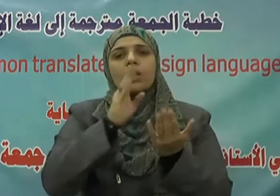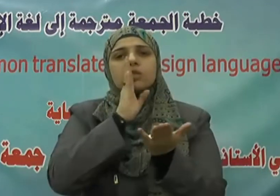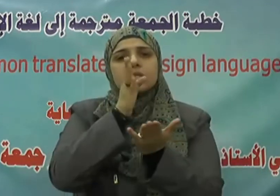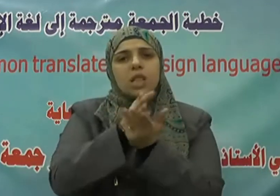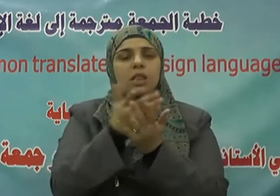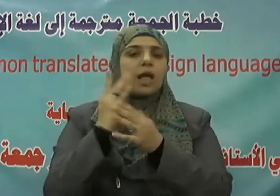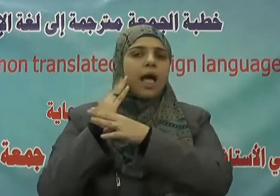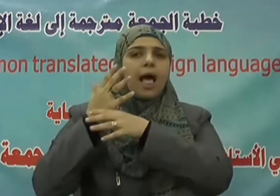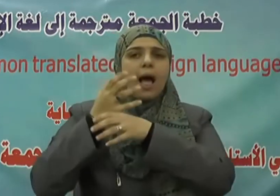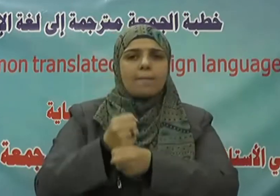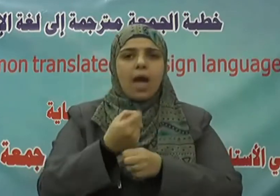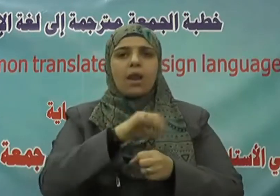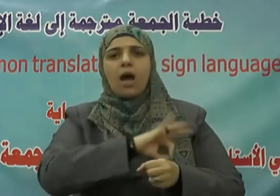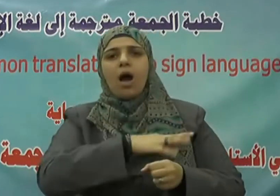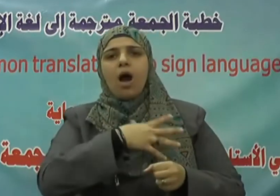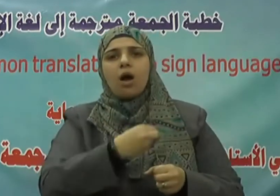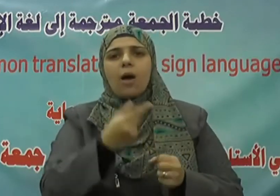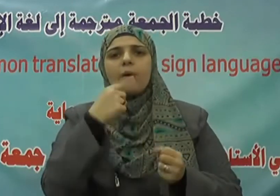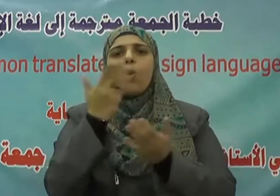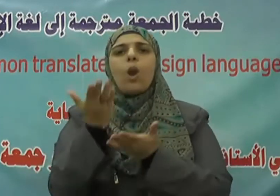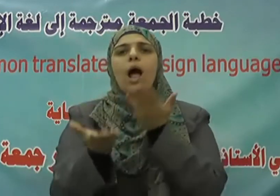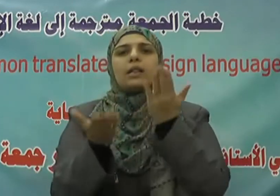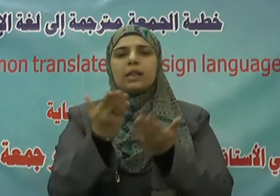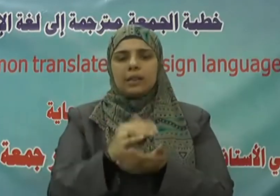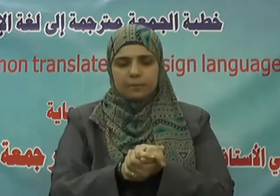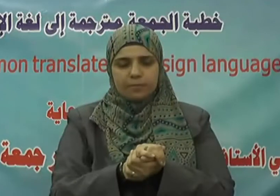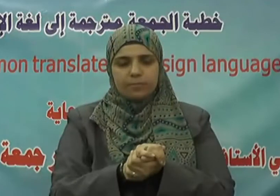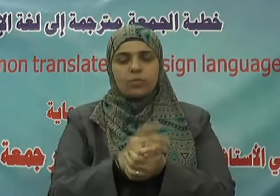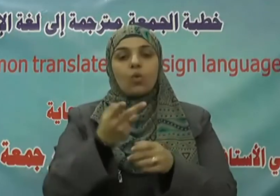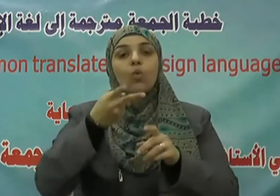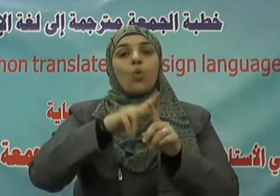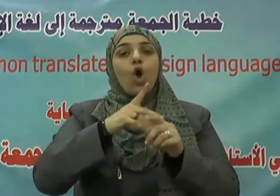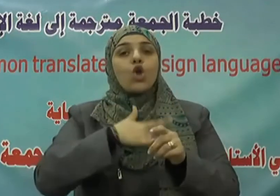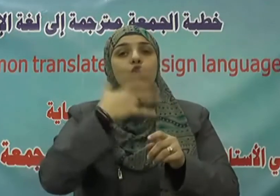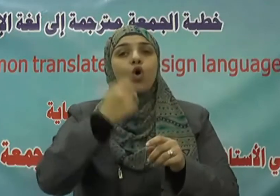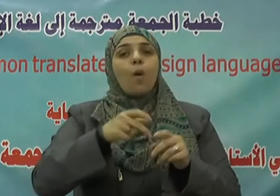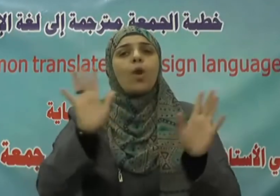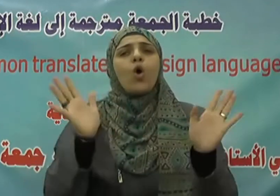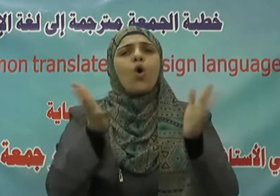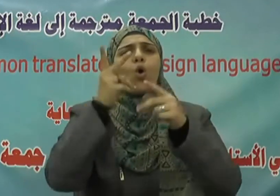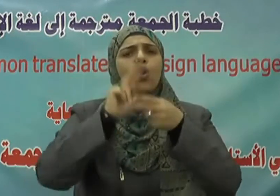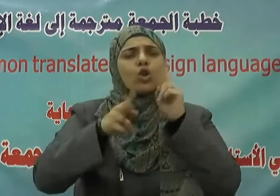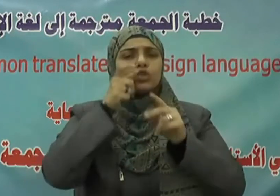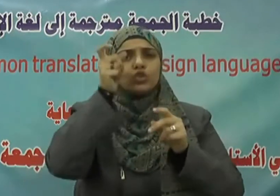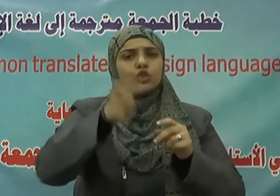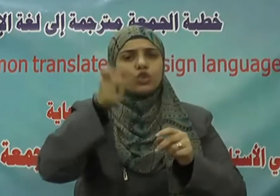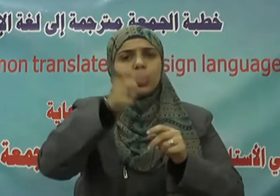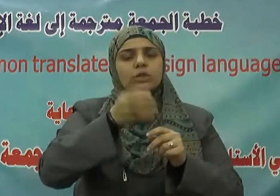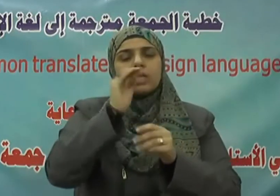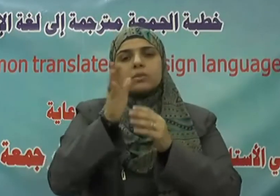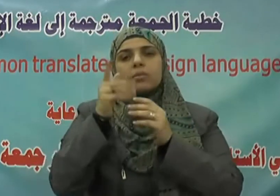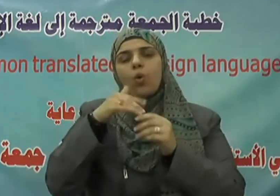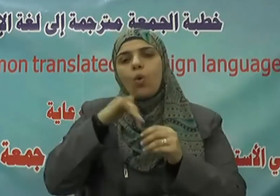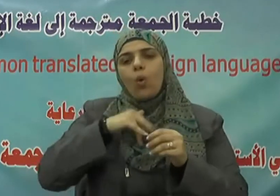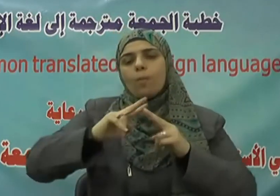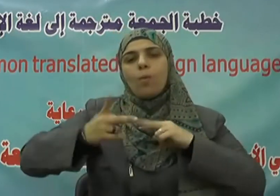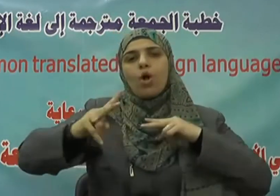والرحمة والعدل ويؤمن كل منهم بسنة الاختلاف بين الناس